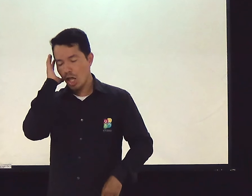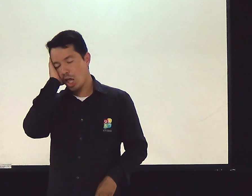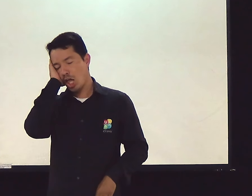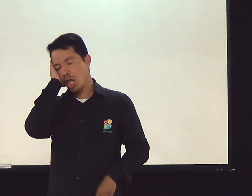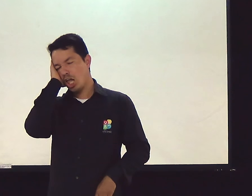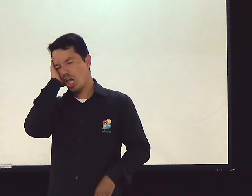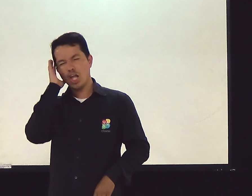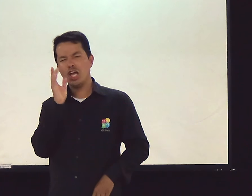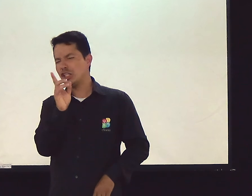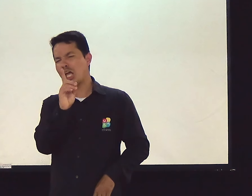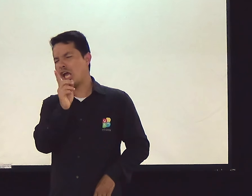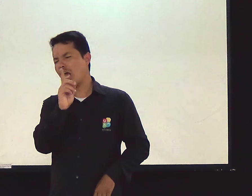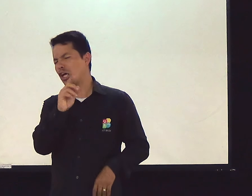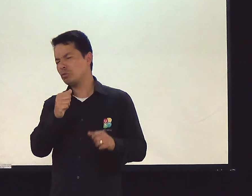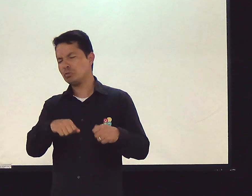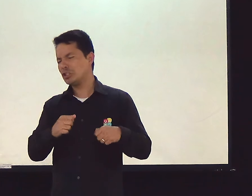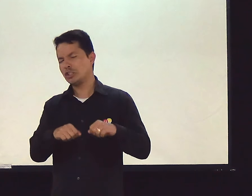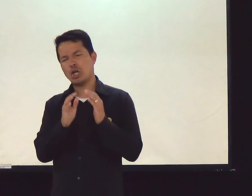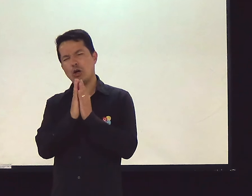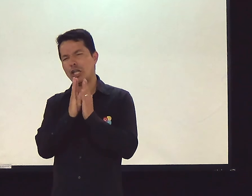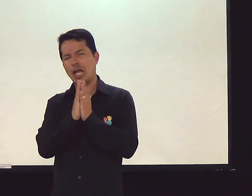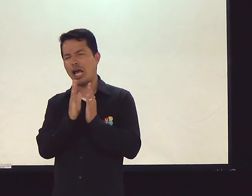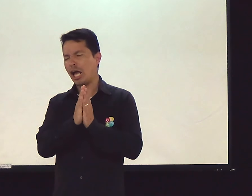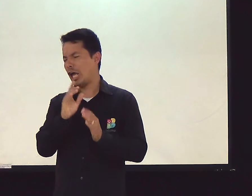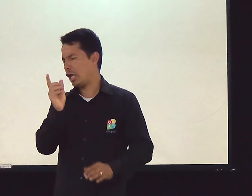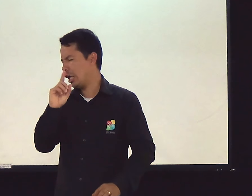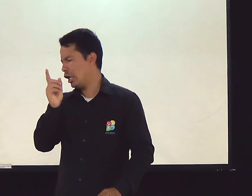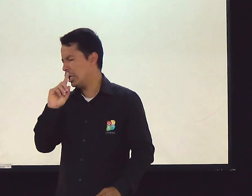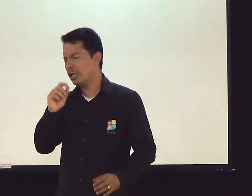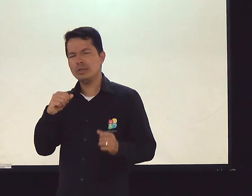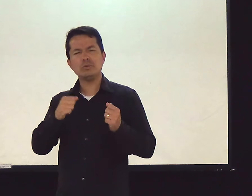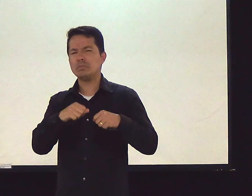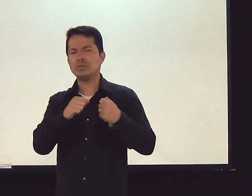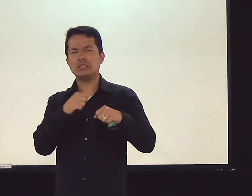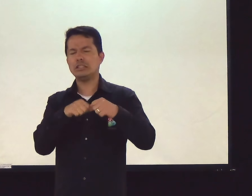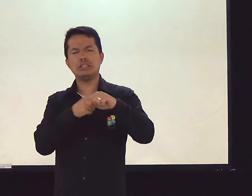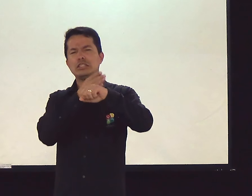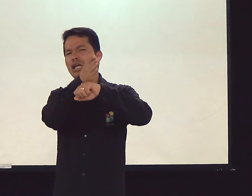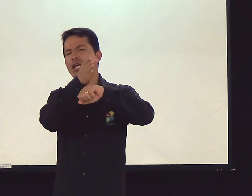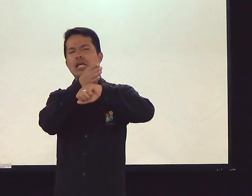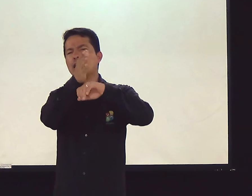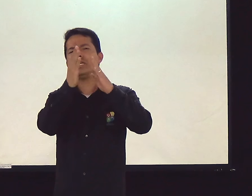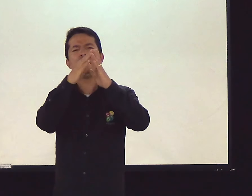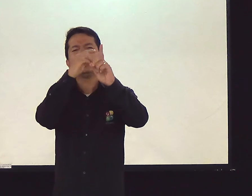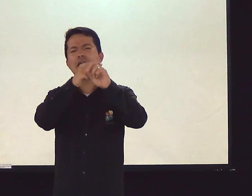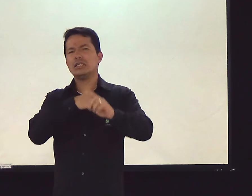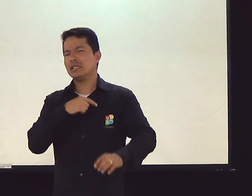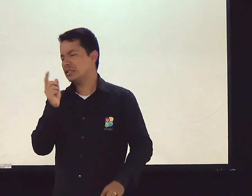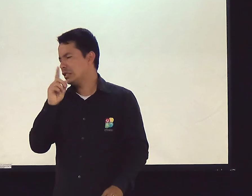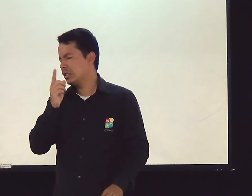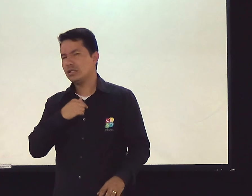Cristãos? Não, não precisa orar. Não precisa ir na igreja.